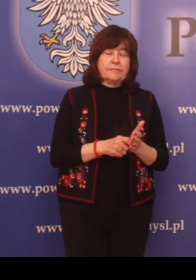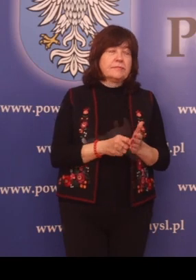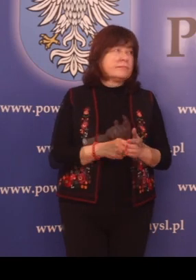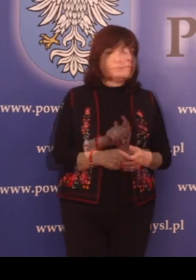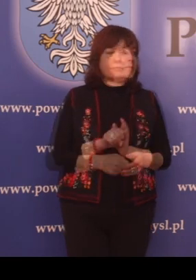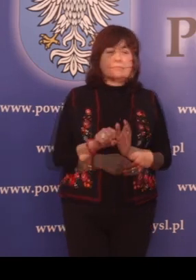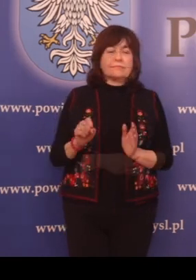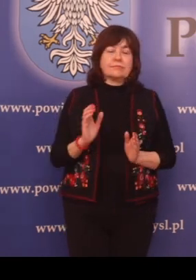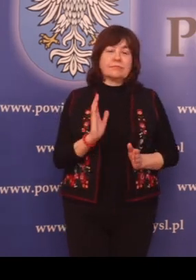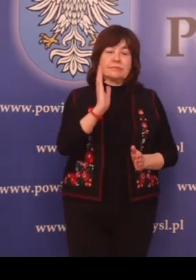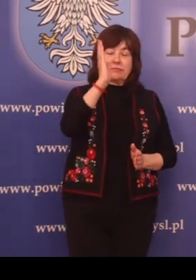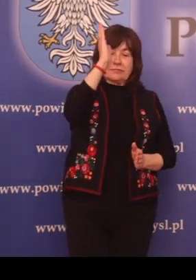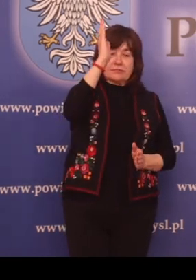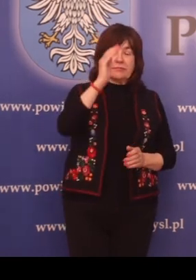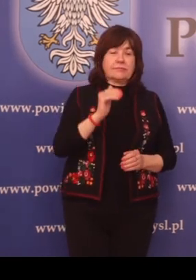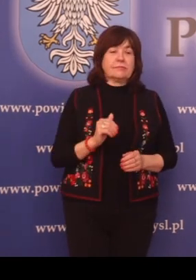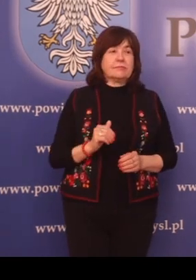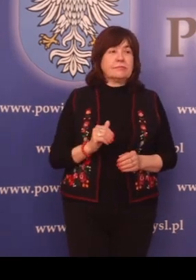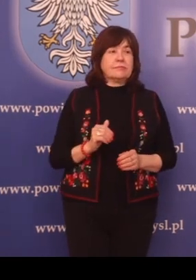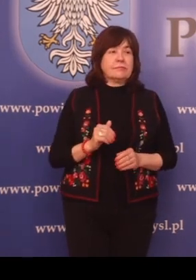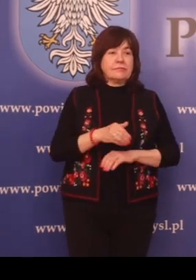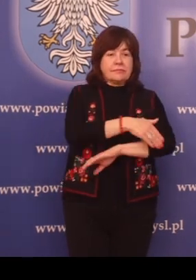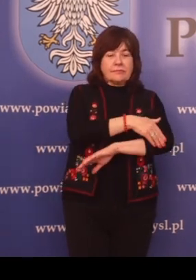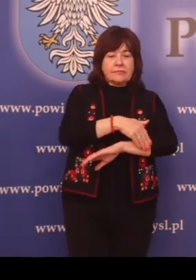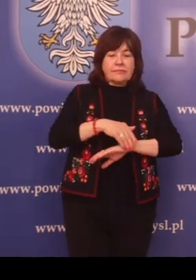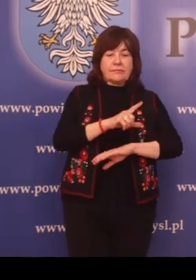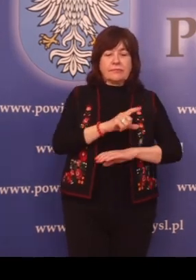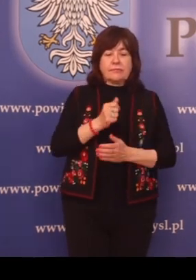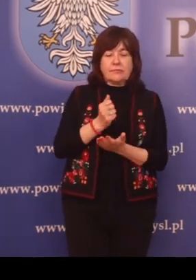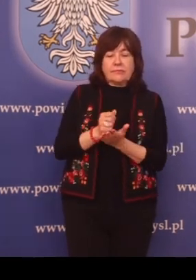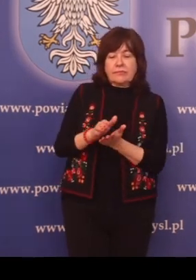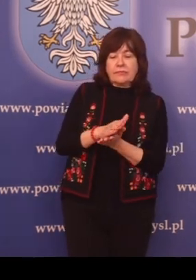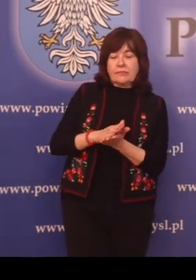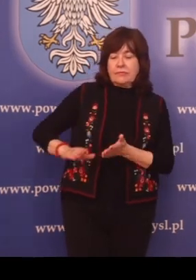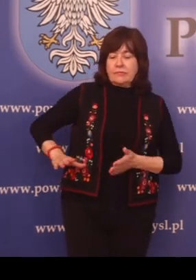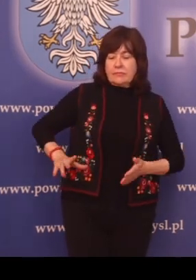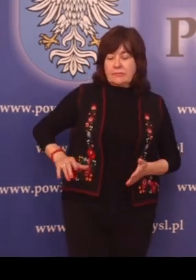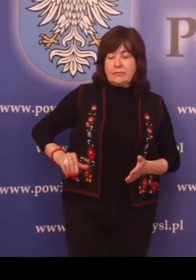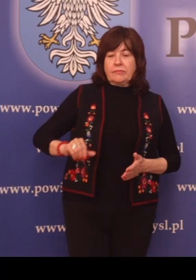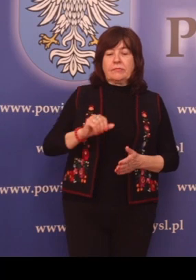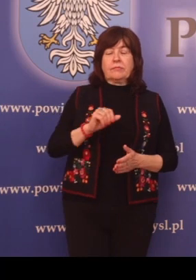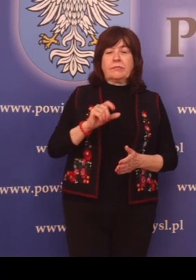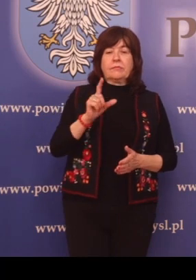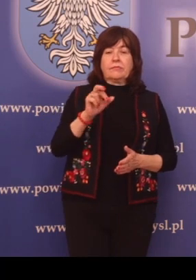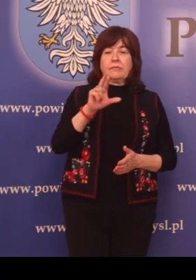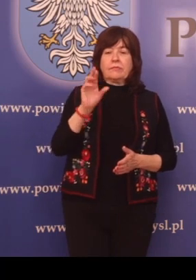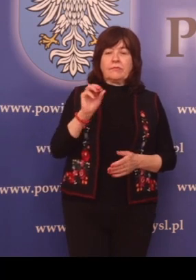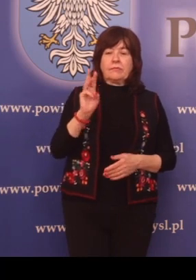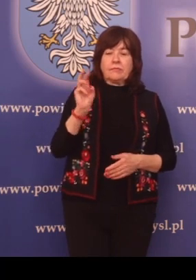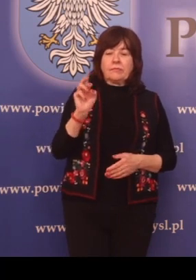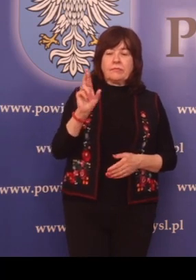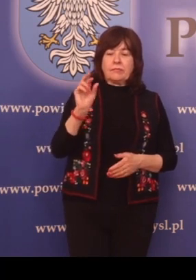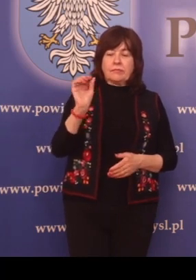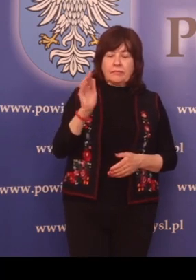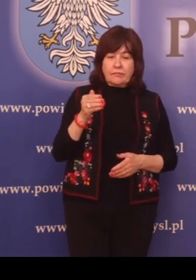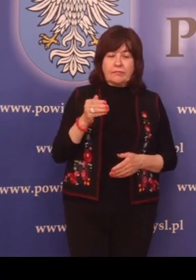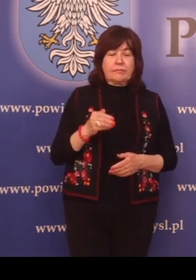Od północy graniczy z powiatem Jarosławskim i Przeworskim,